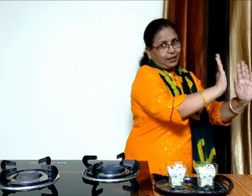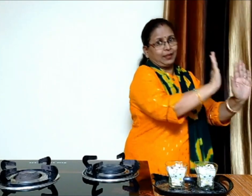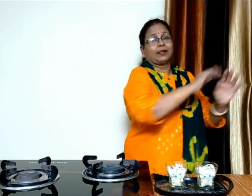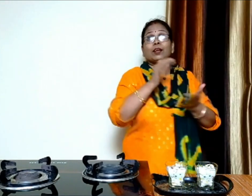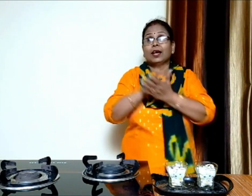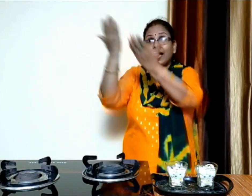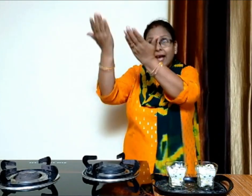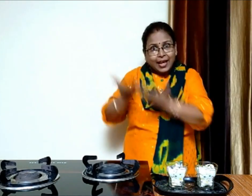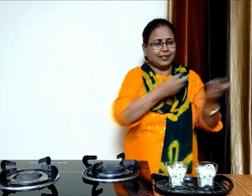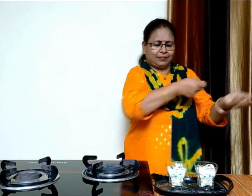हैं